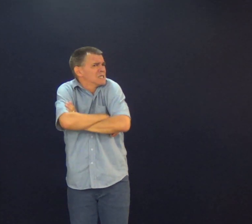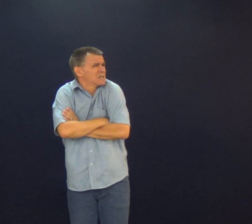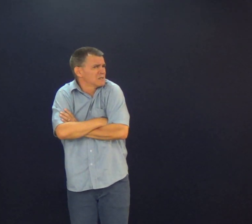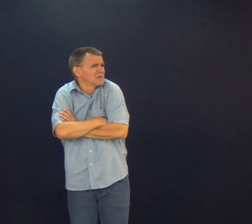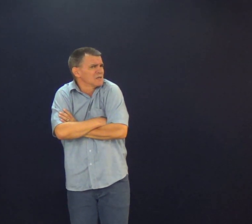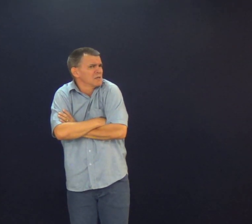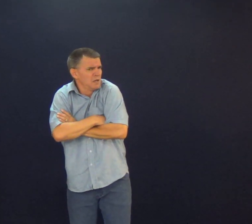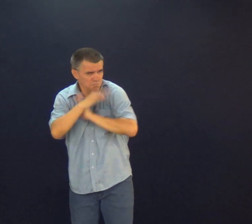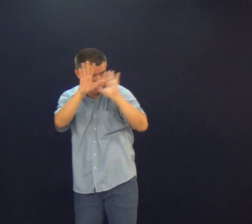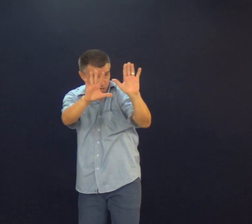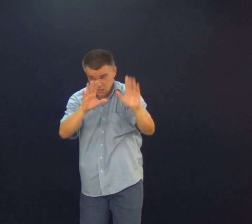Então, por quê?